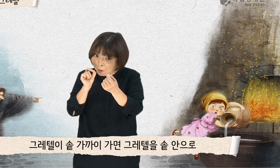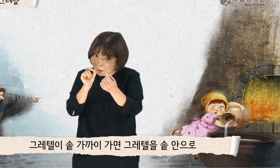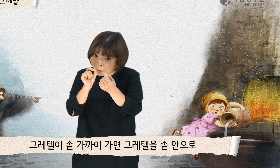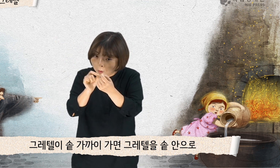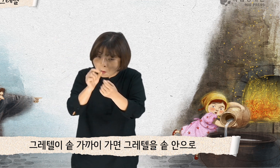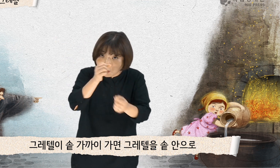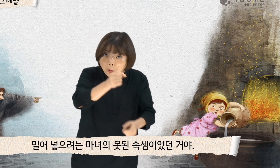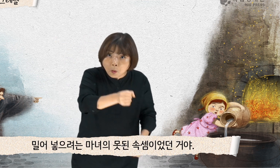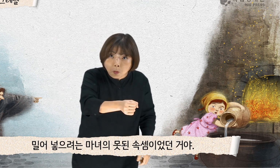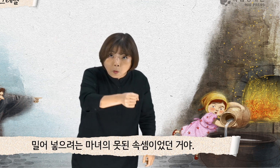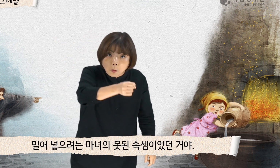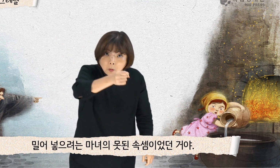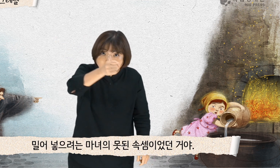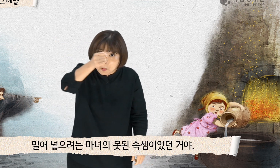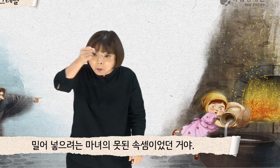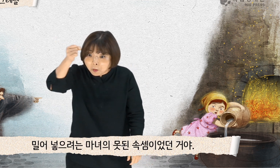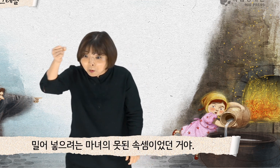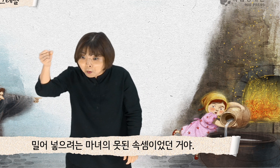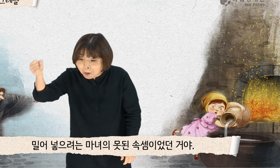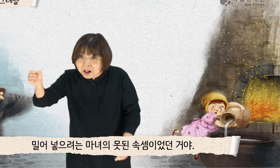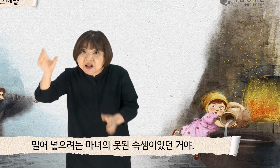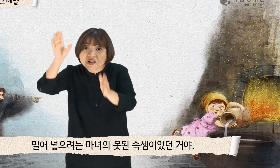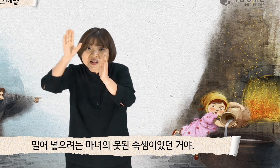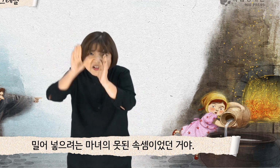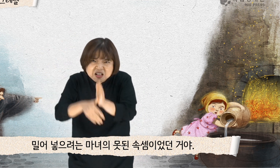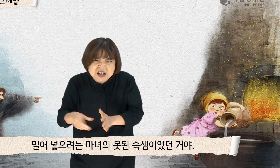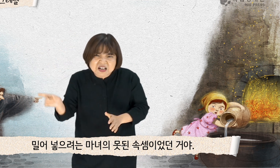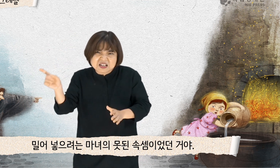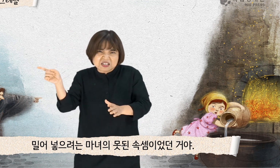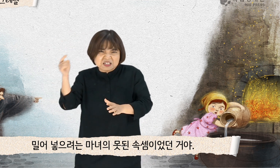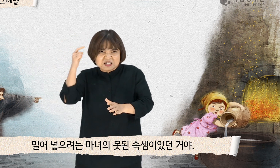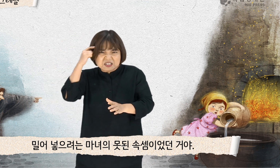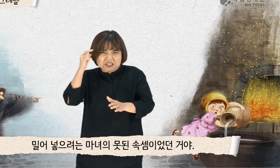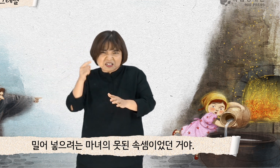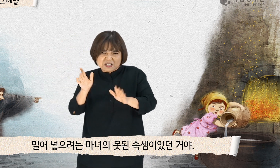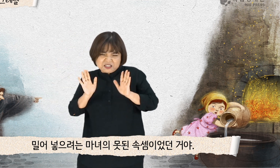솥 안으로 밀어넣으려는 마녀의 못된 속셈이었던 거야.